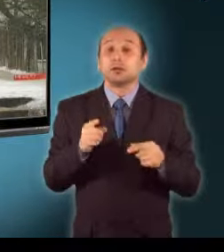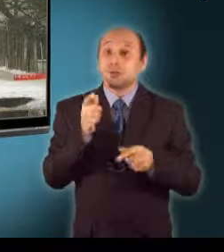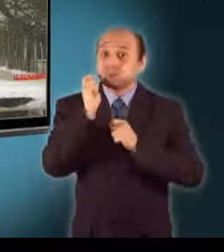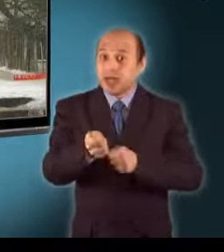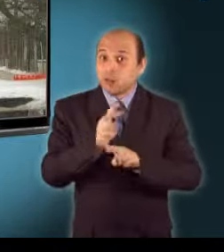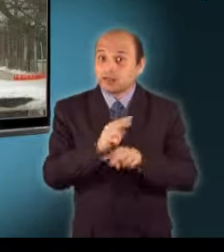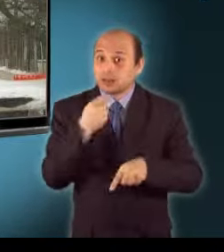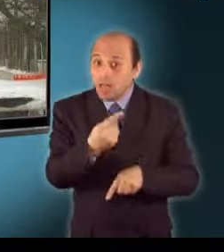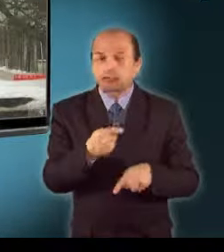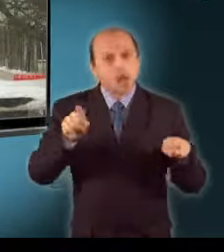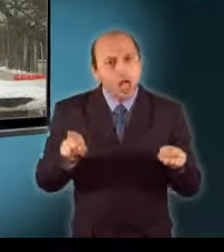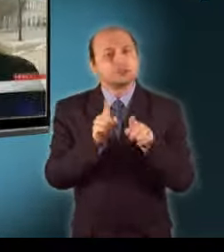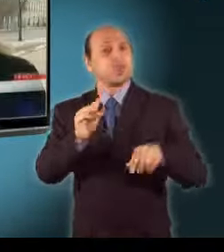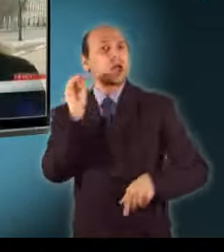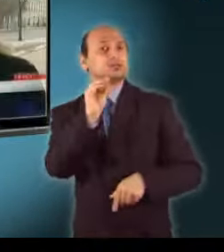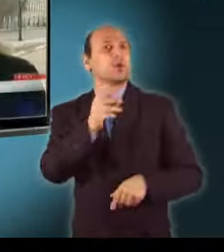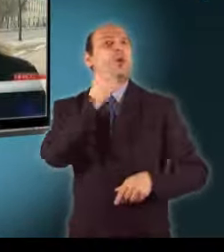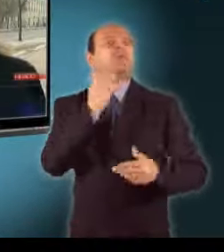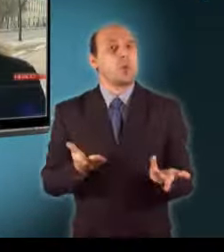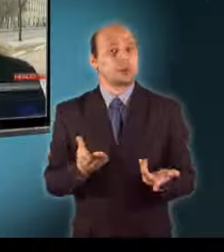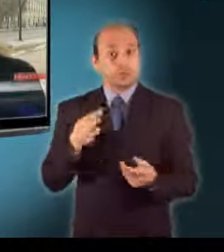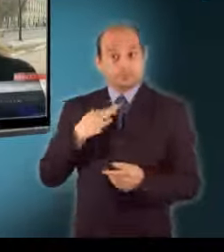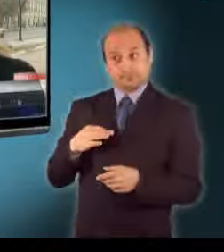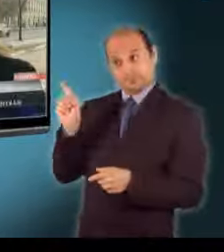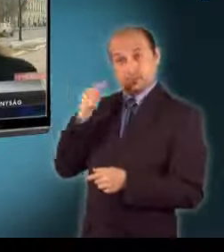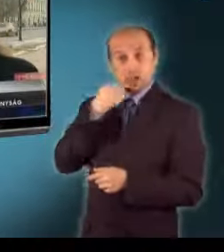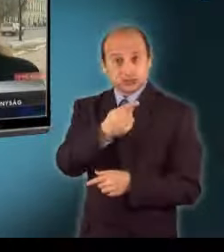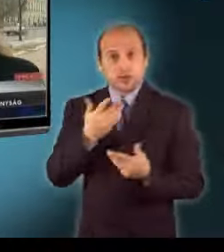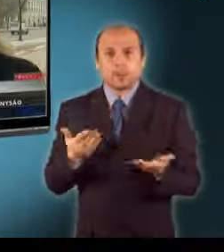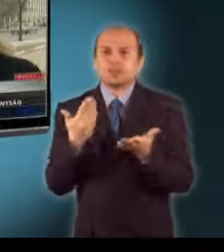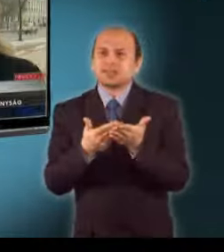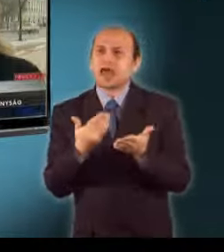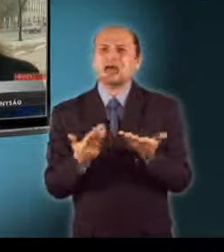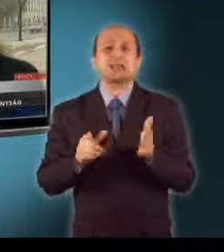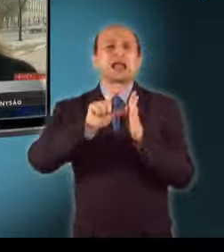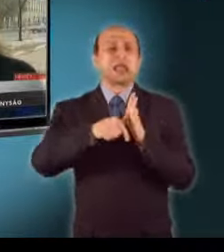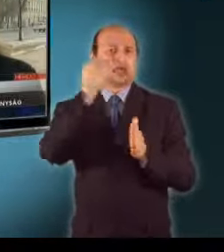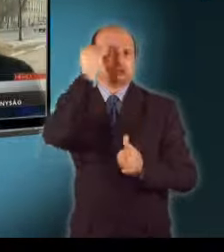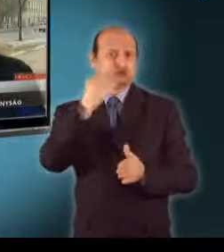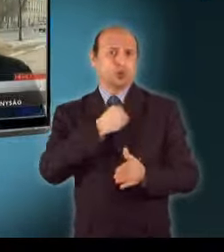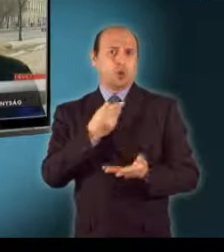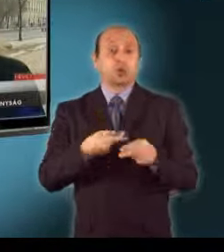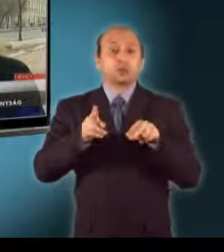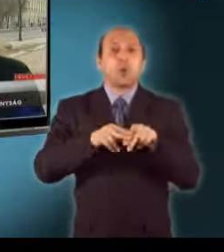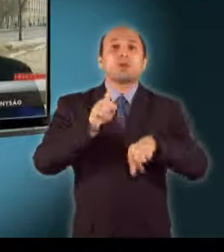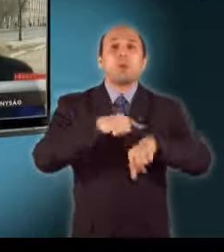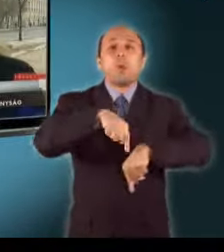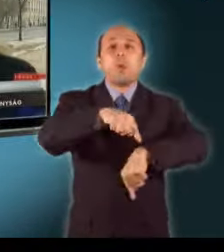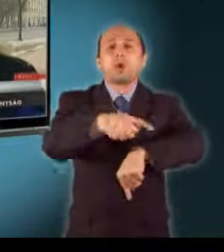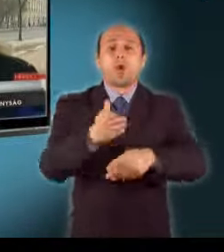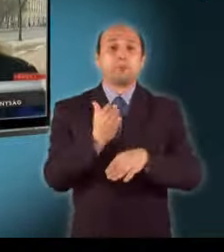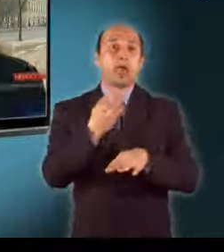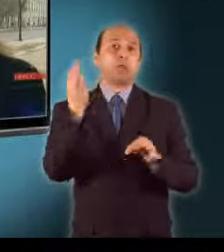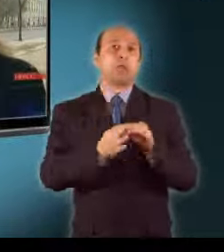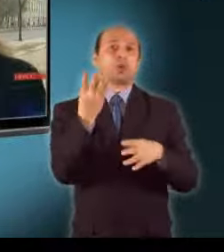azonnal jeleznék a sértettek. Amit tapasztalunk sajnos későn értesítik, több órával az elkövetést követően,